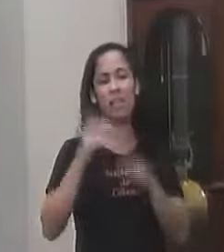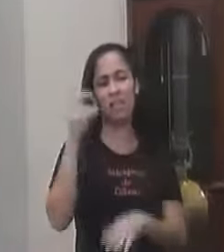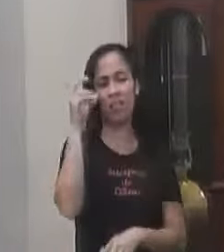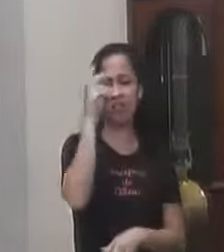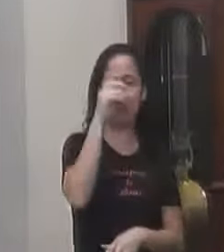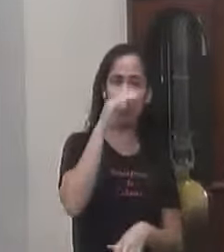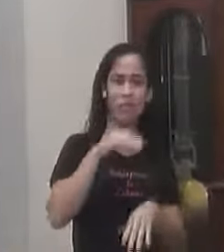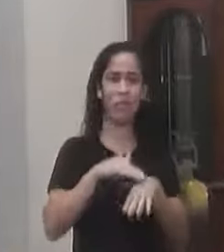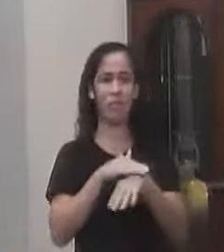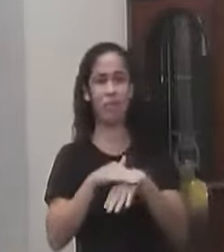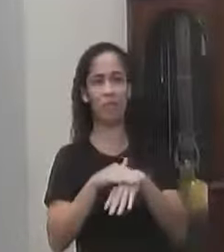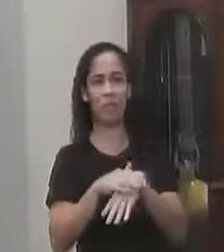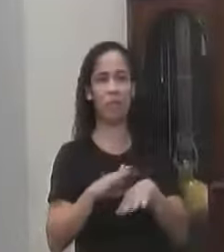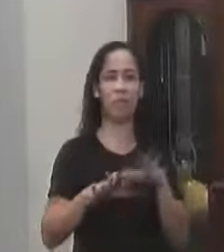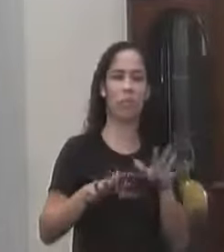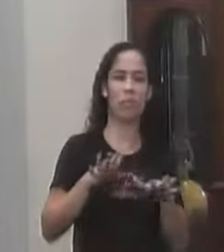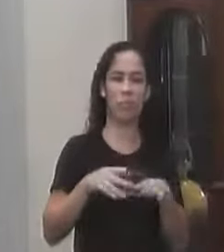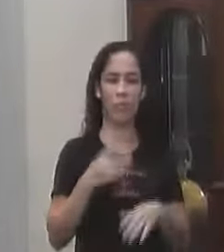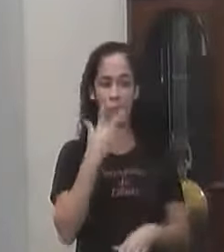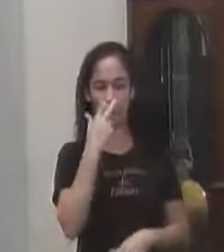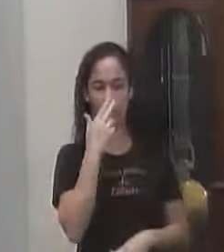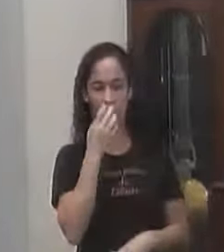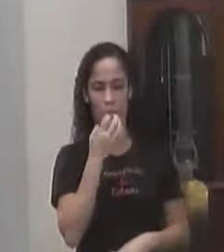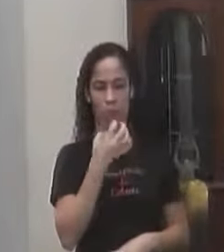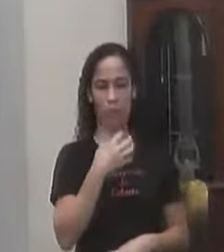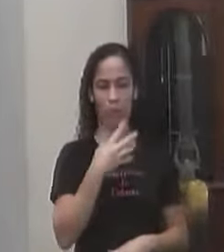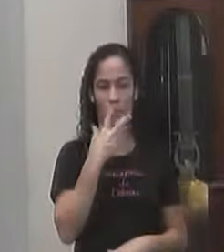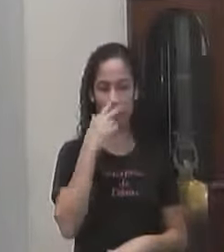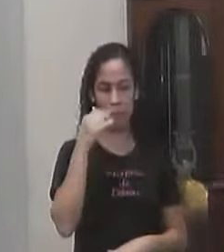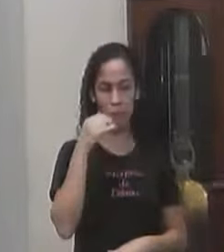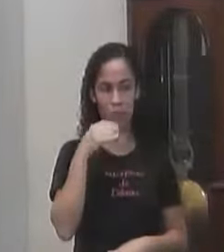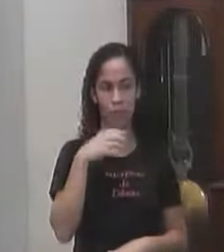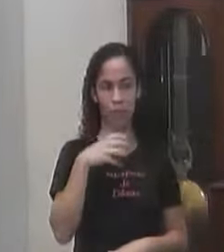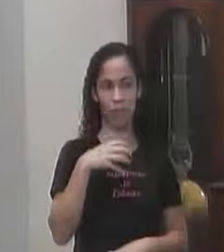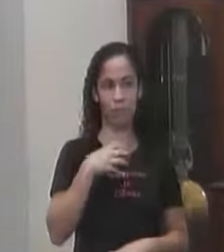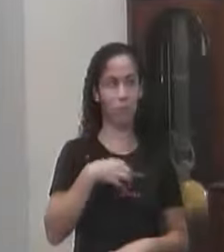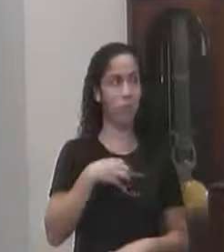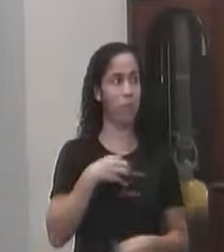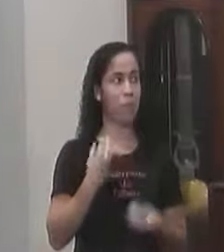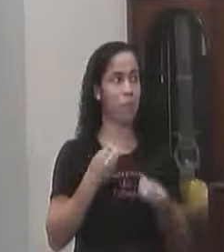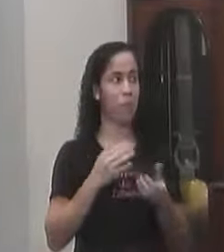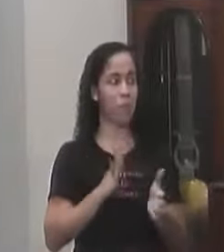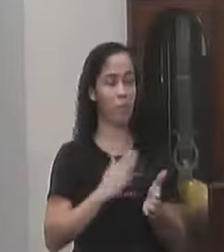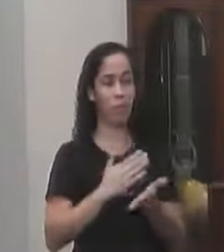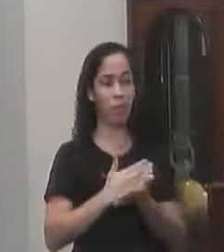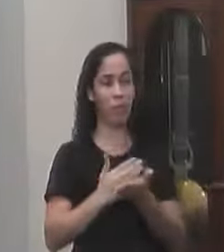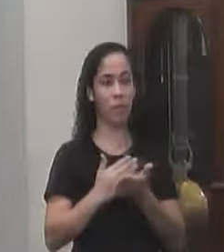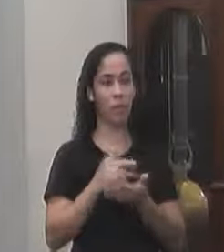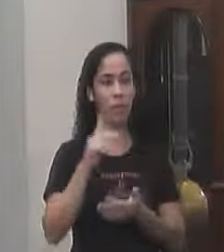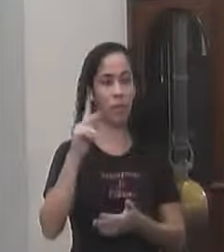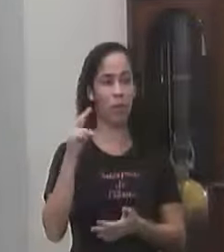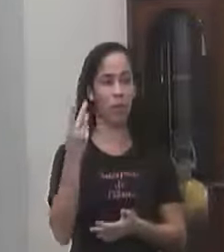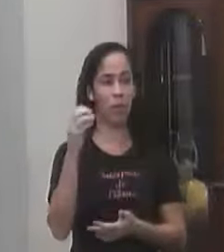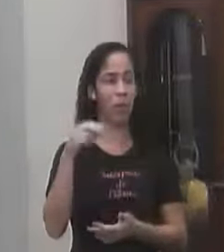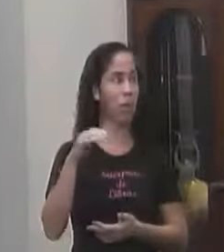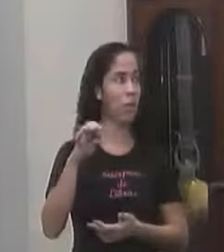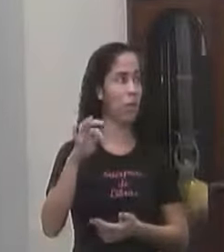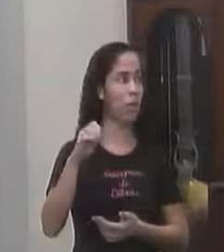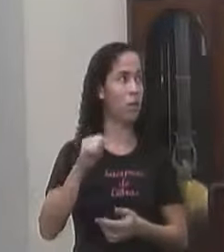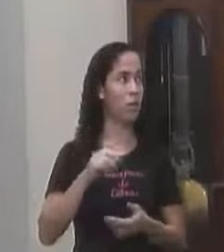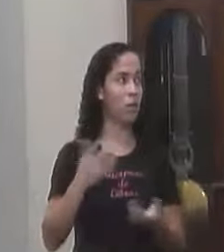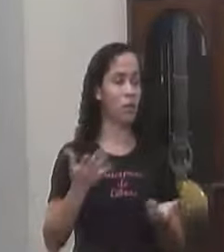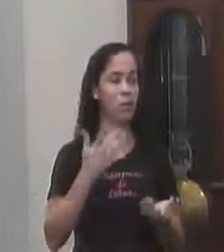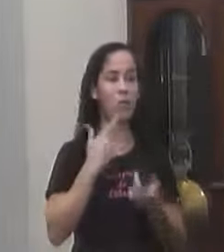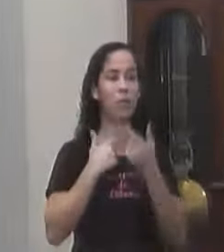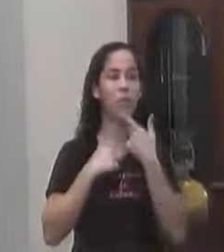Conversa Com aquele Jeitão Dele Mas ele tem O princípio Que é o princípio Da honestidade E da vontade De